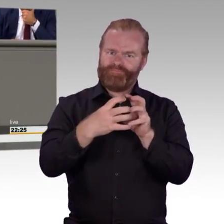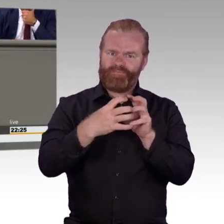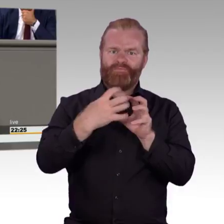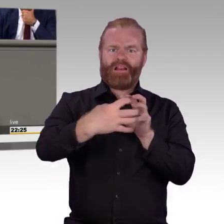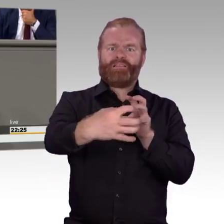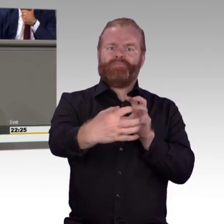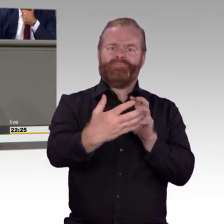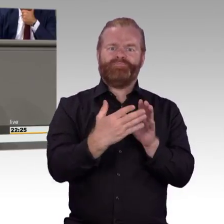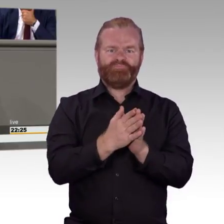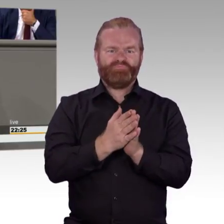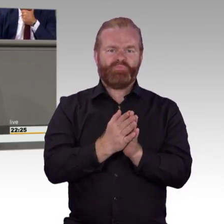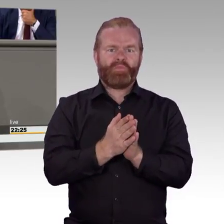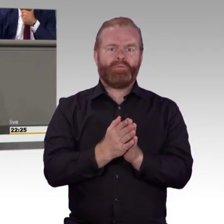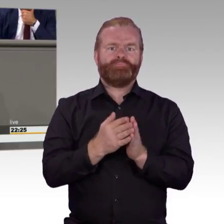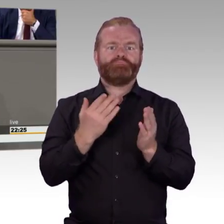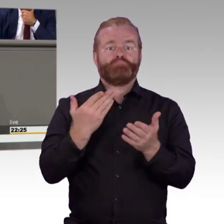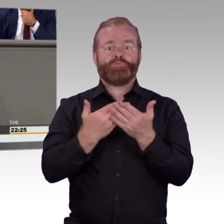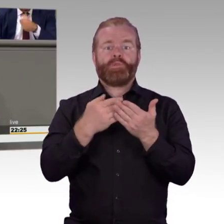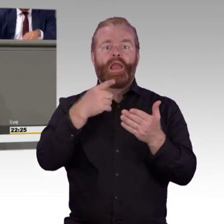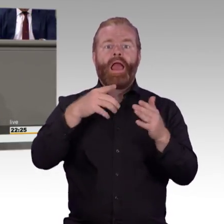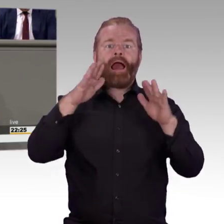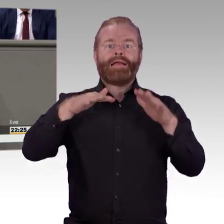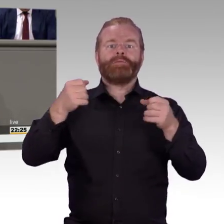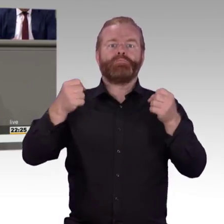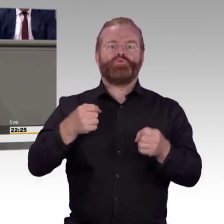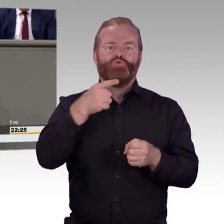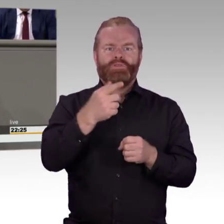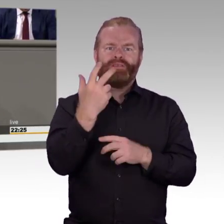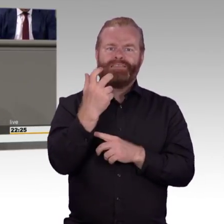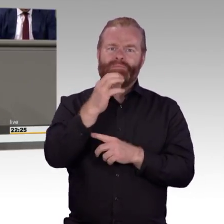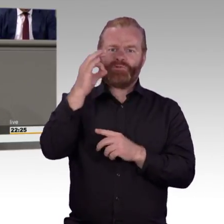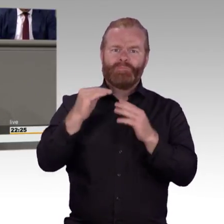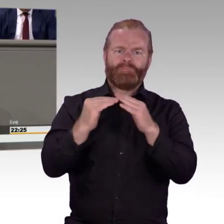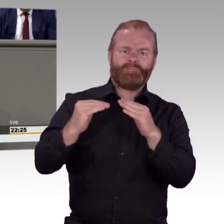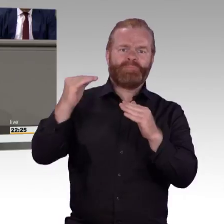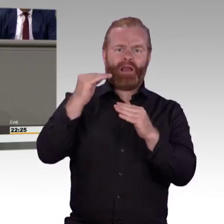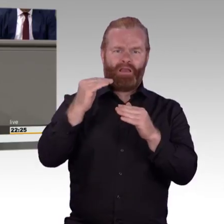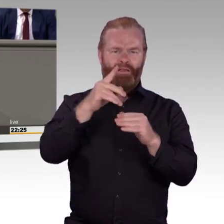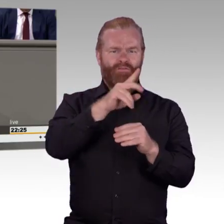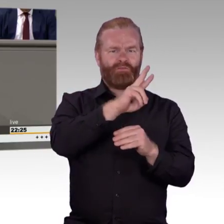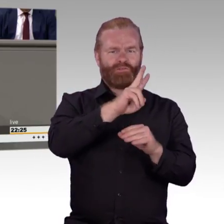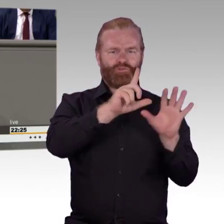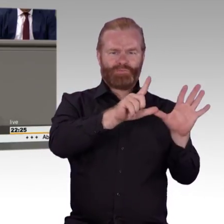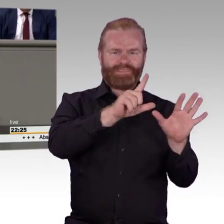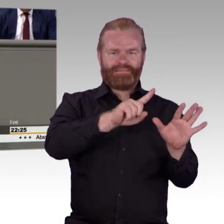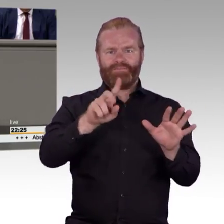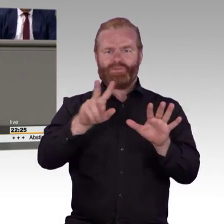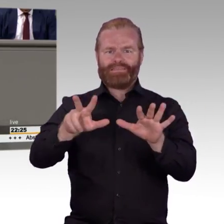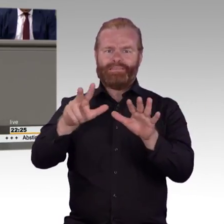Regelung. Der große Punkt dieses Gesetzes, meine lieben Kollegen, ist die Umsetzung der EU-Richtlinie zur Barrierefreiheit